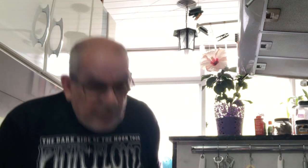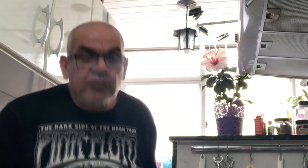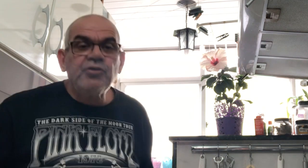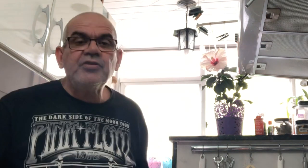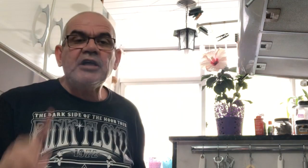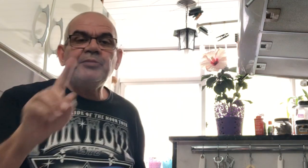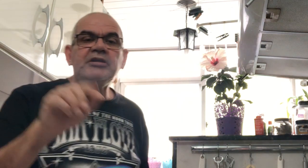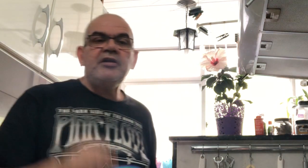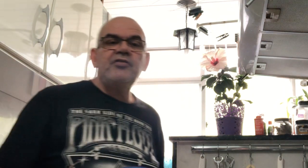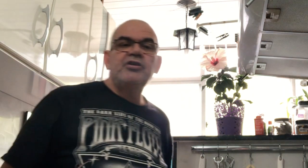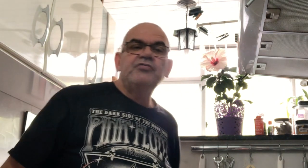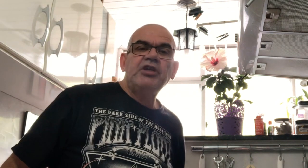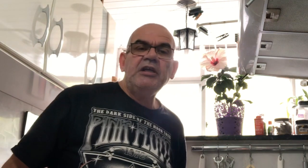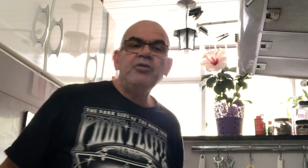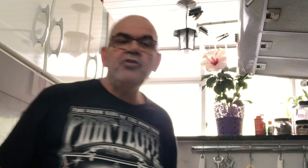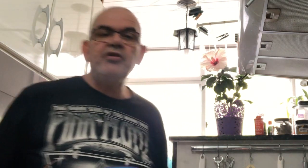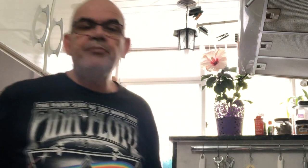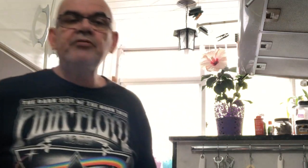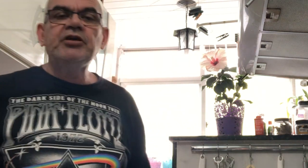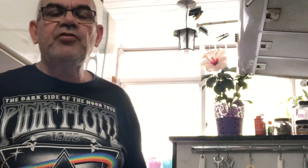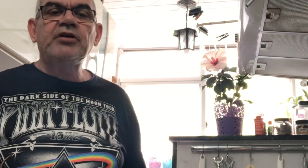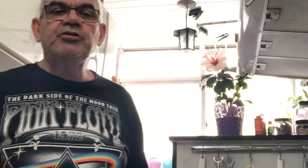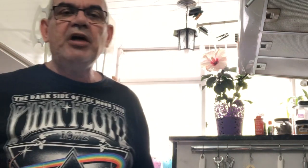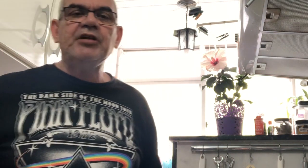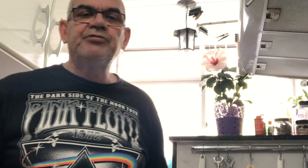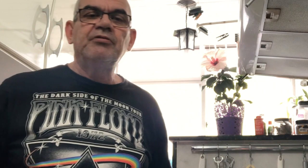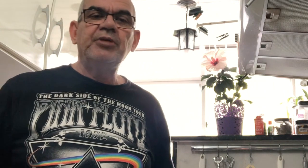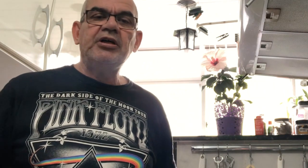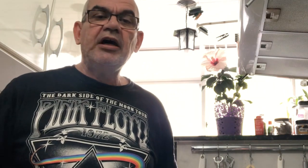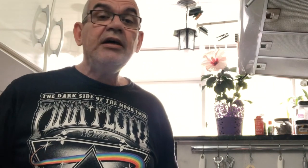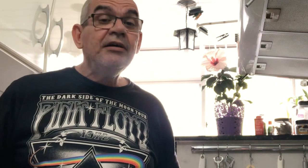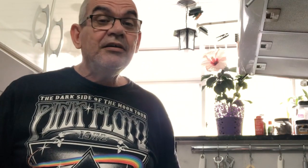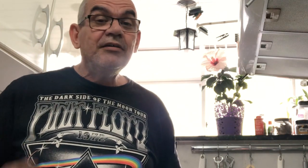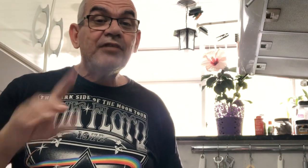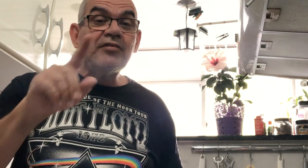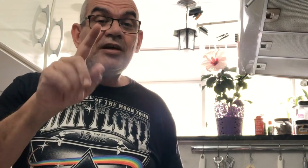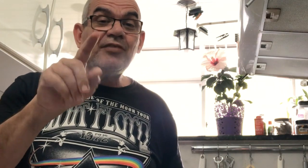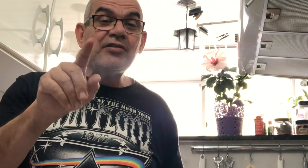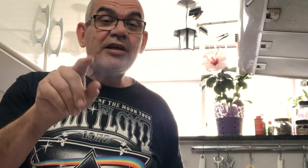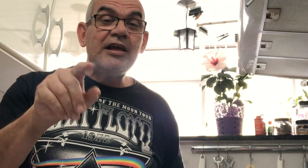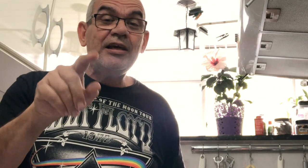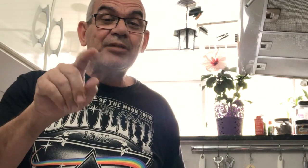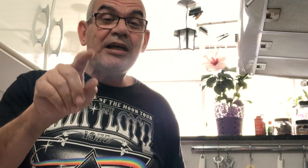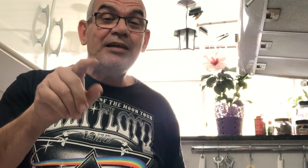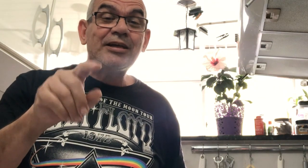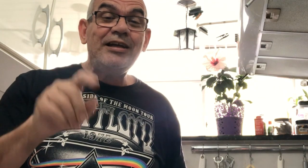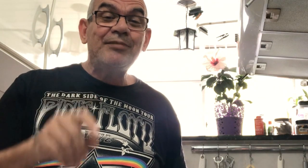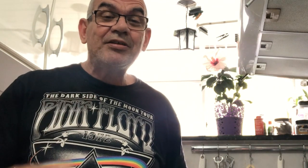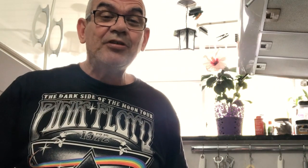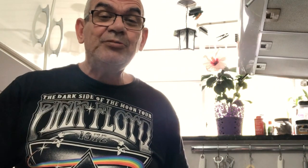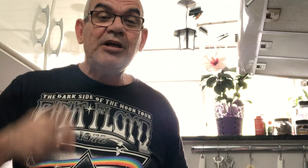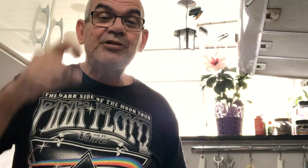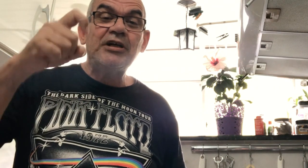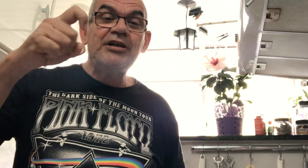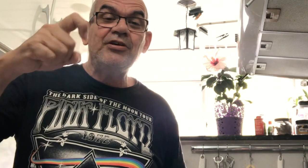Uma curiosidade bem interessante. Vocês lembram que eu assinei pra vocês o sinal de médico? Como é que é? Faz aí, faz aí. Quem lembra? Quem lembra? Quem lembra? Sinal de médico. Olha aqui, ó.